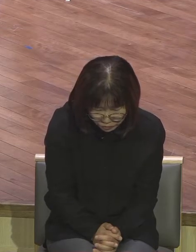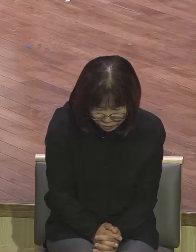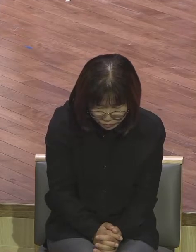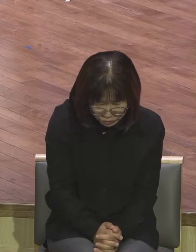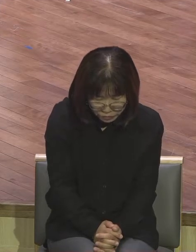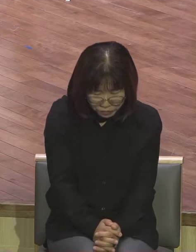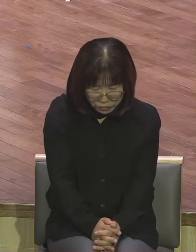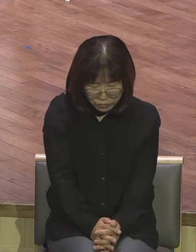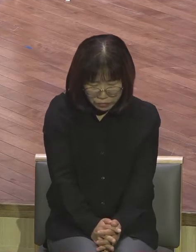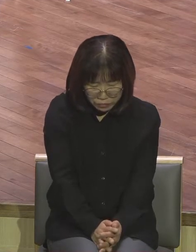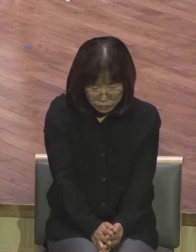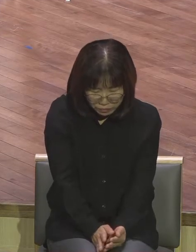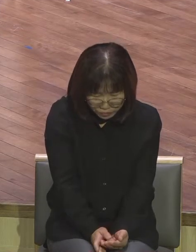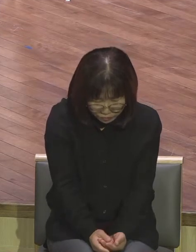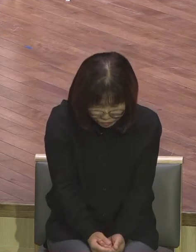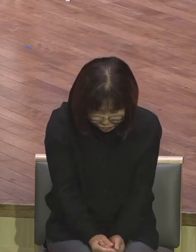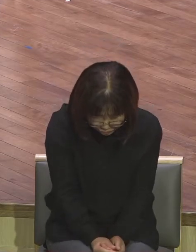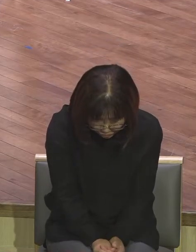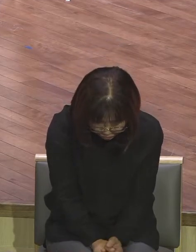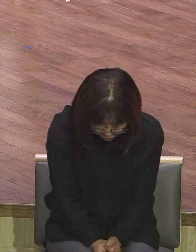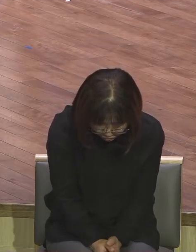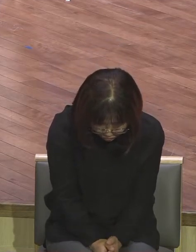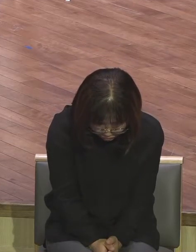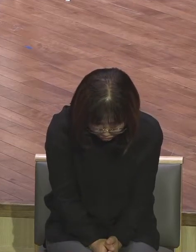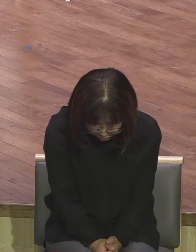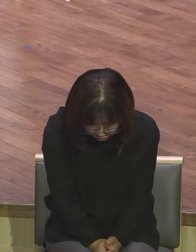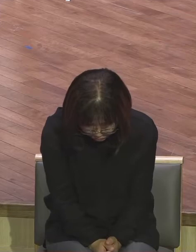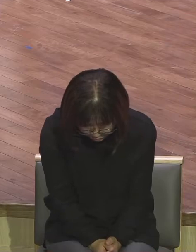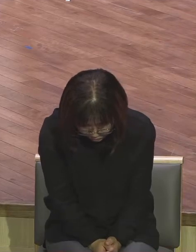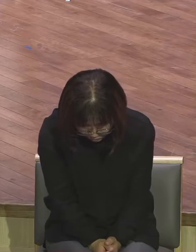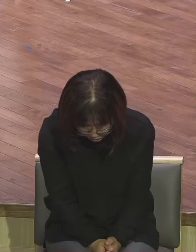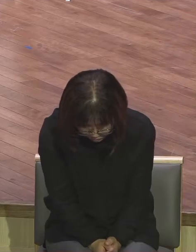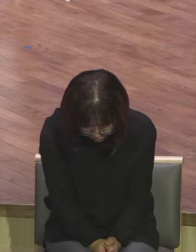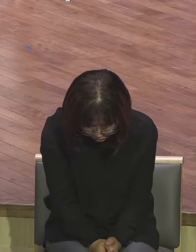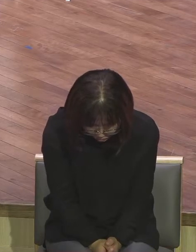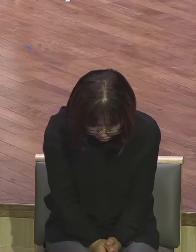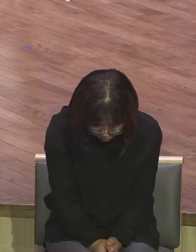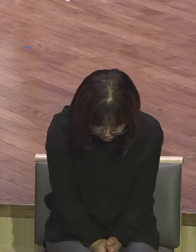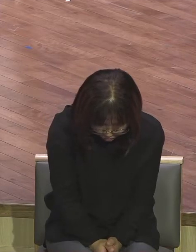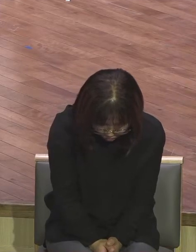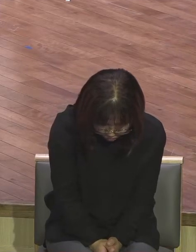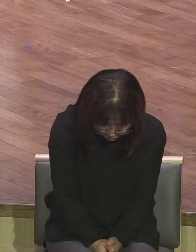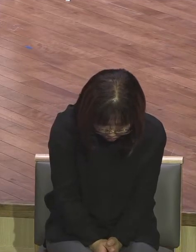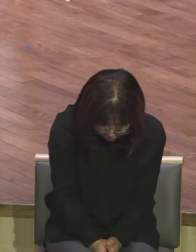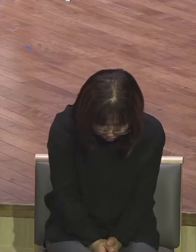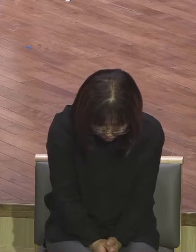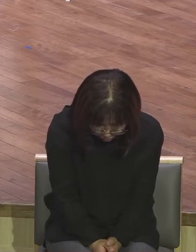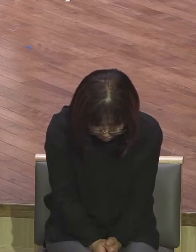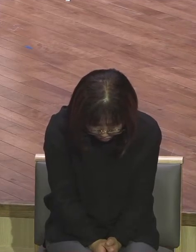계획과 마치고 오늘의 대결을 바칠만 하라 성축되었는지 확실하셔야 성도를 위해 저는